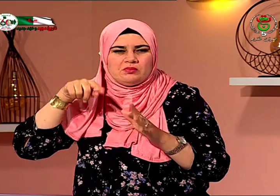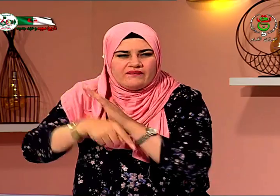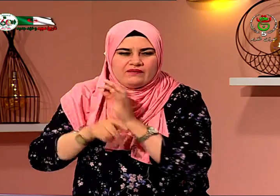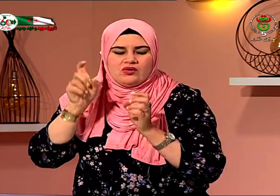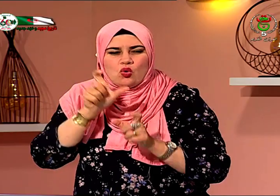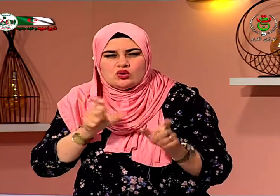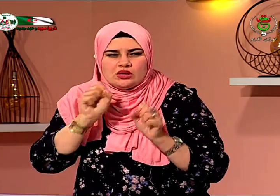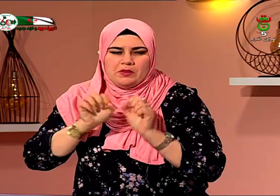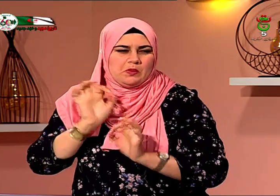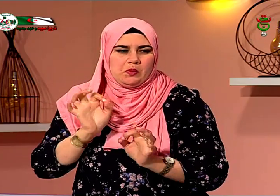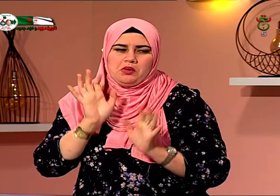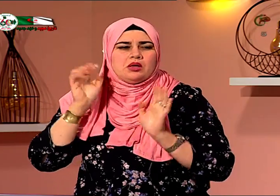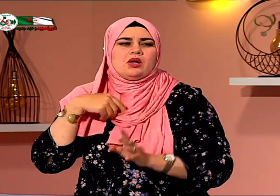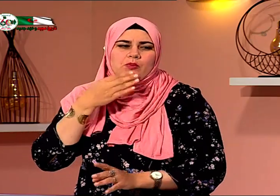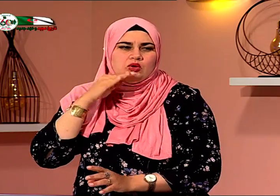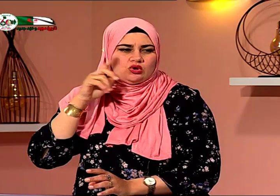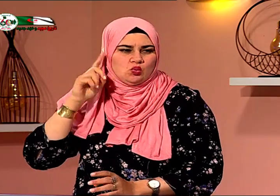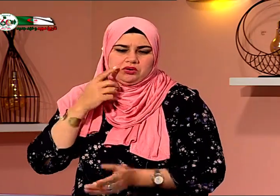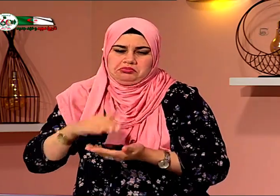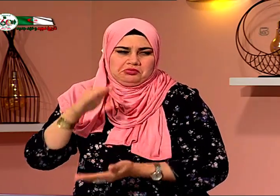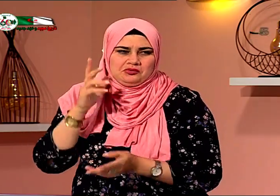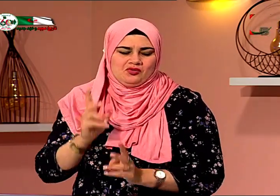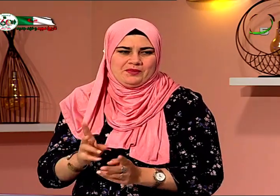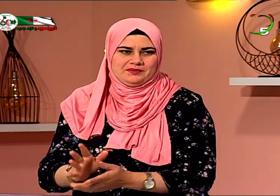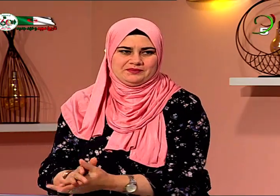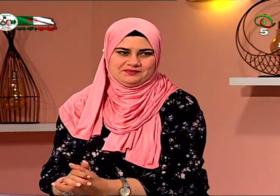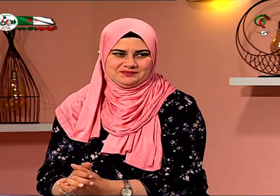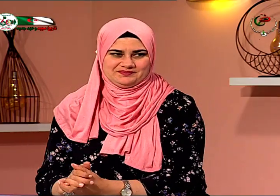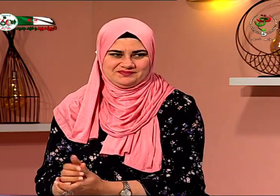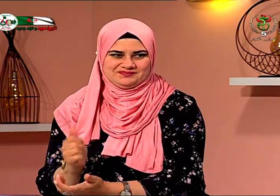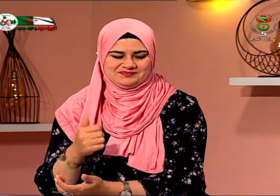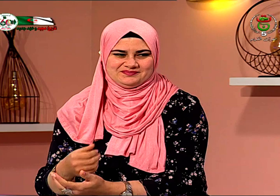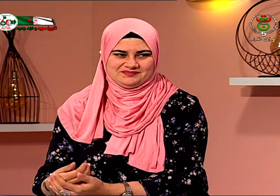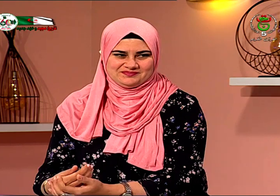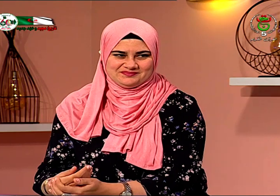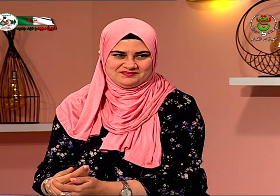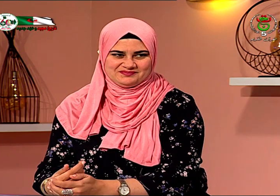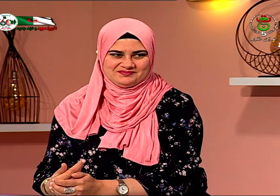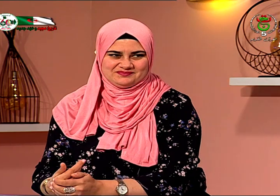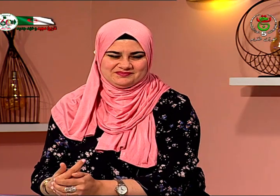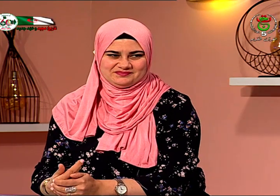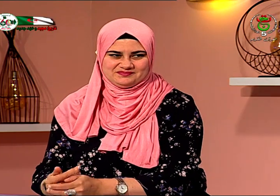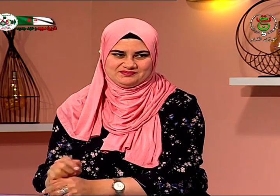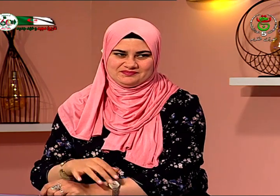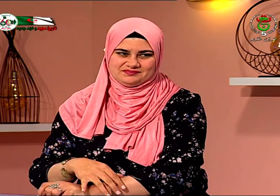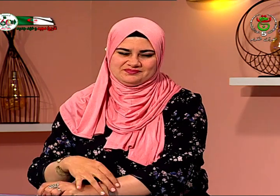الخارجة من الجزائر يعني الحمد لله أني سماء أو كبرت سماء لكن نقص الإعلام أمر